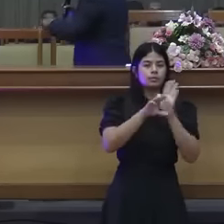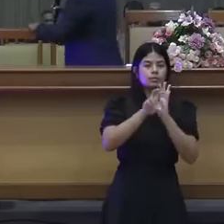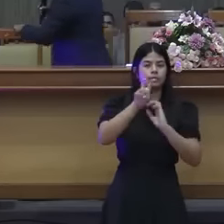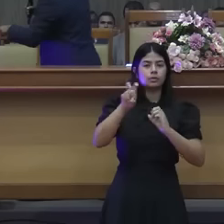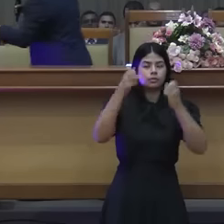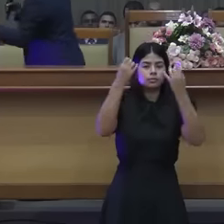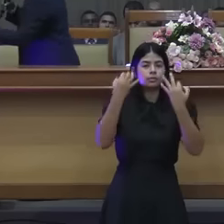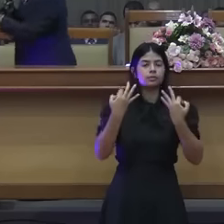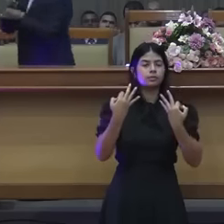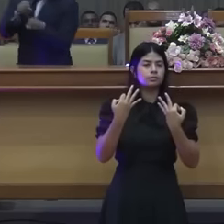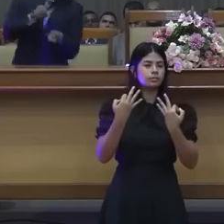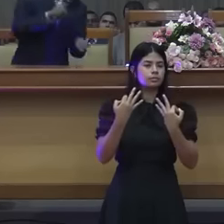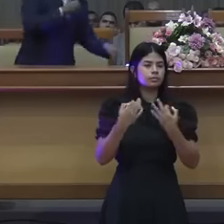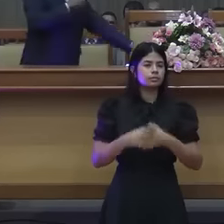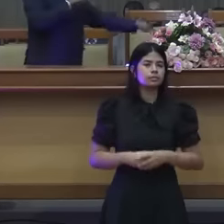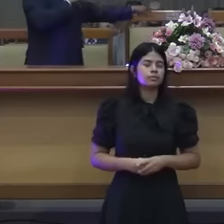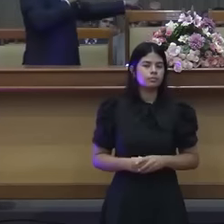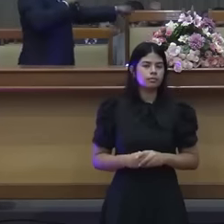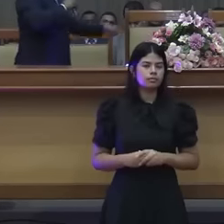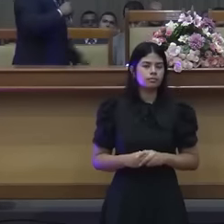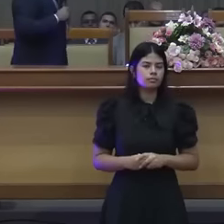revogar a lei.